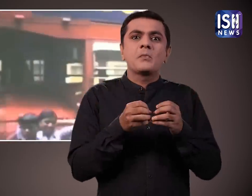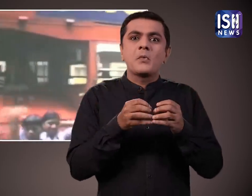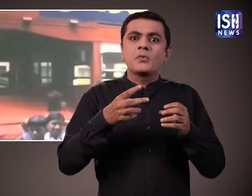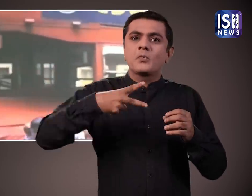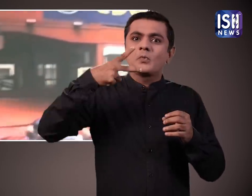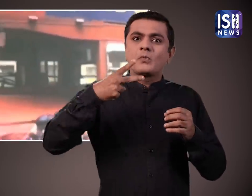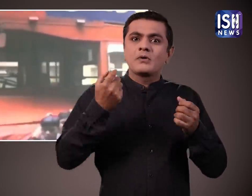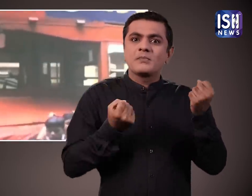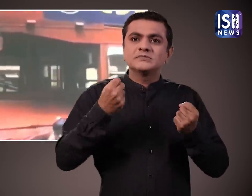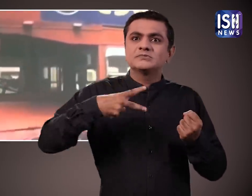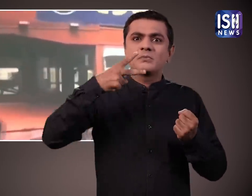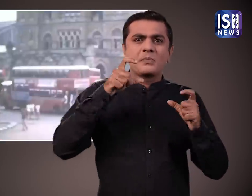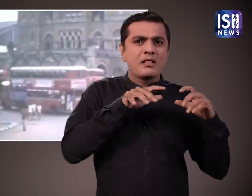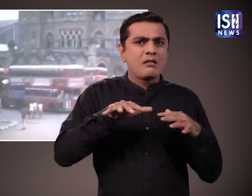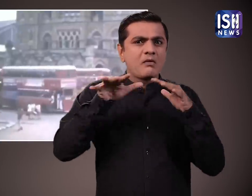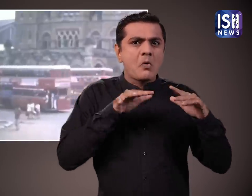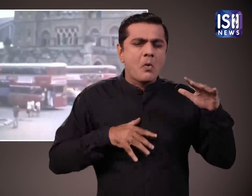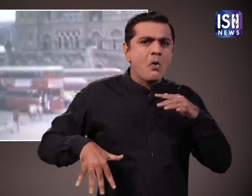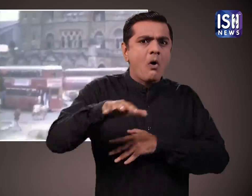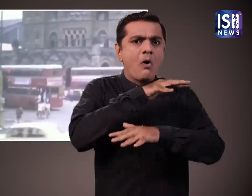डबल डेकर बसे मुंबई में बहुत लोग प्रिय थी